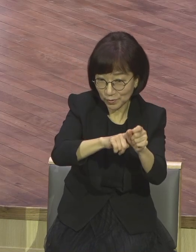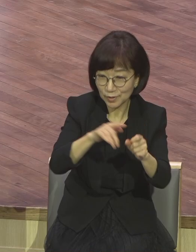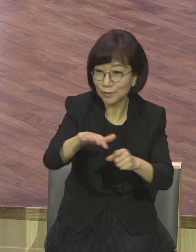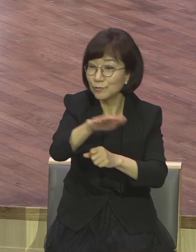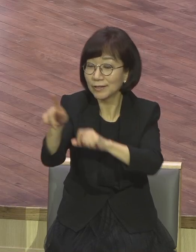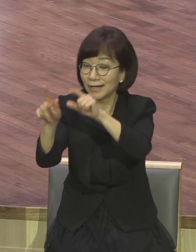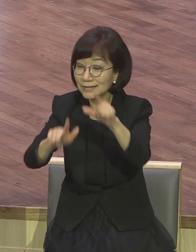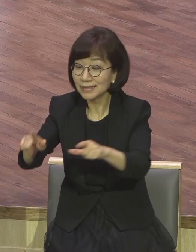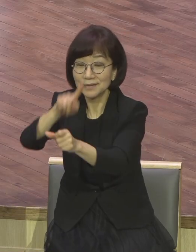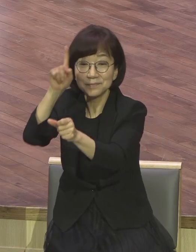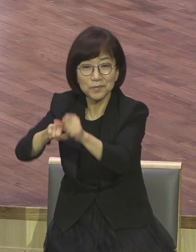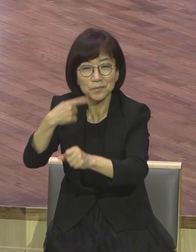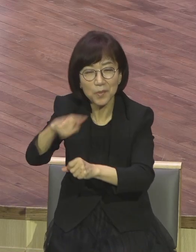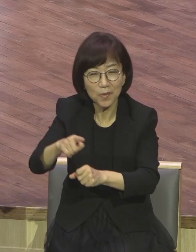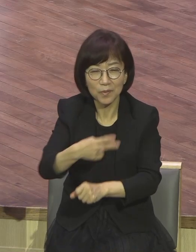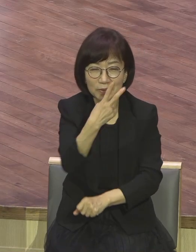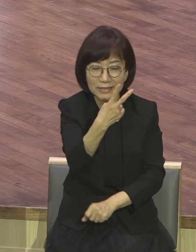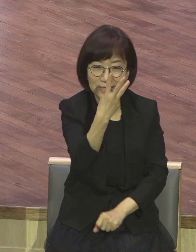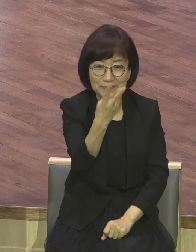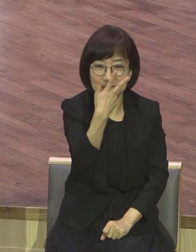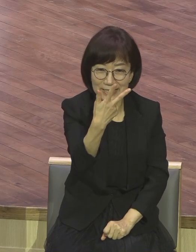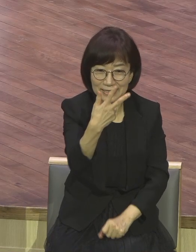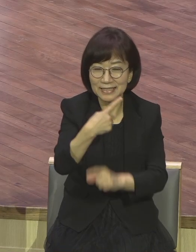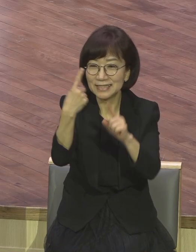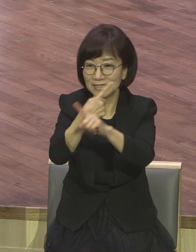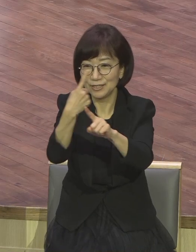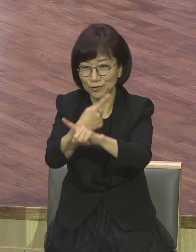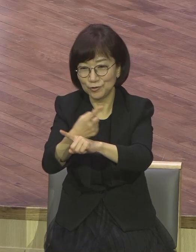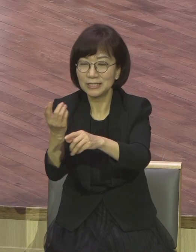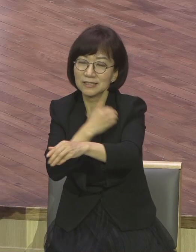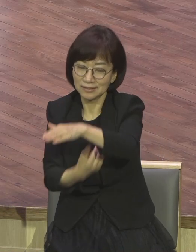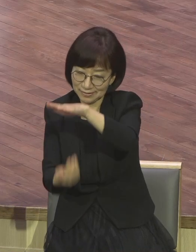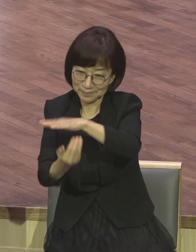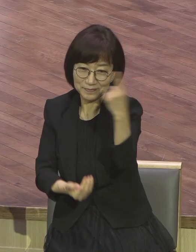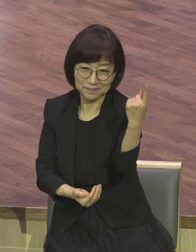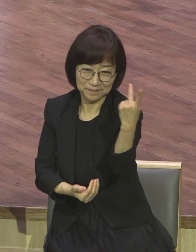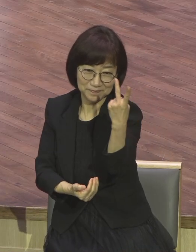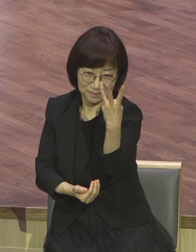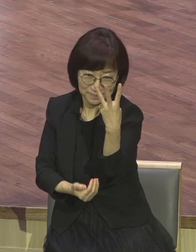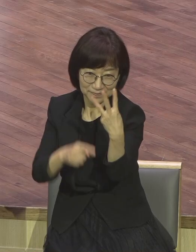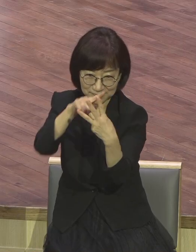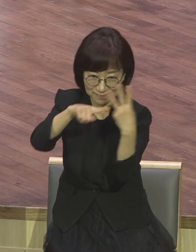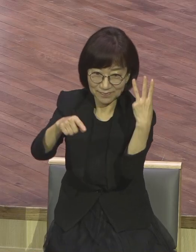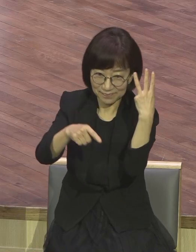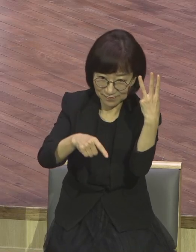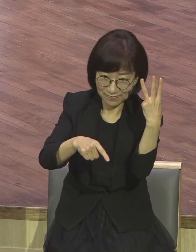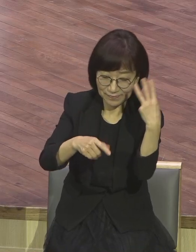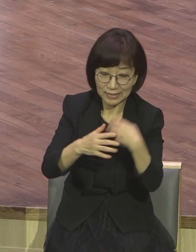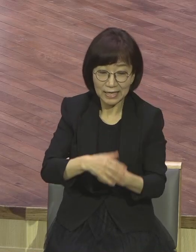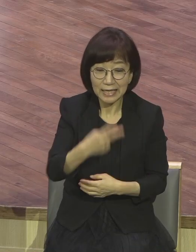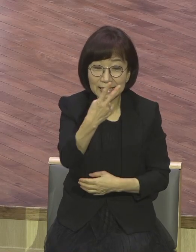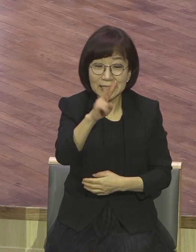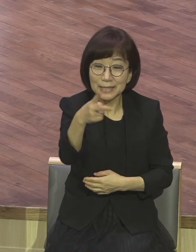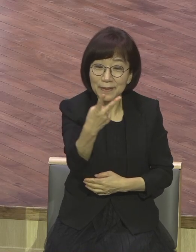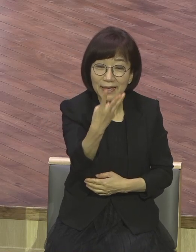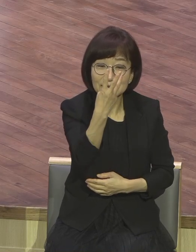이 서밋입니다. 237 서밋이 지유 무엇보다도 우리 눈은요 237 나라 5천 종족 보금화의